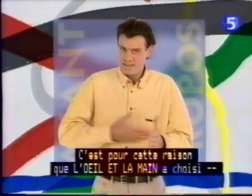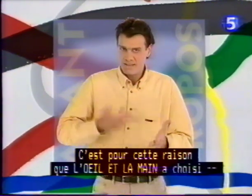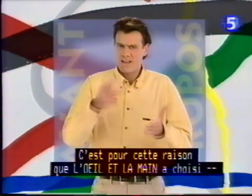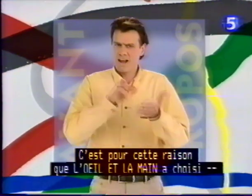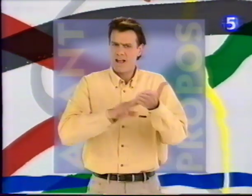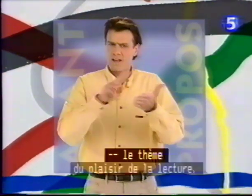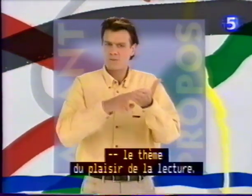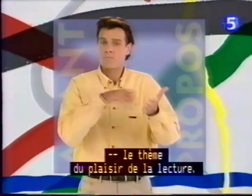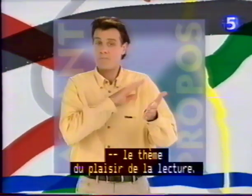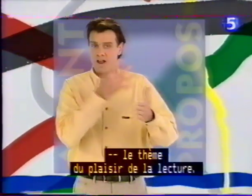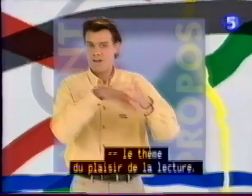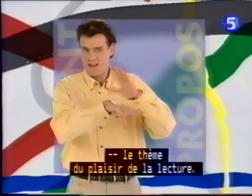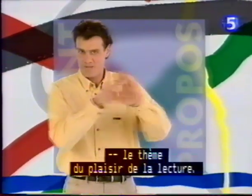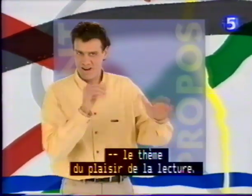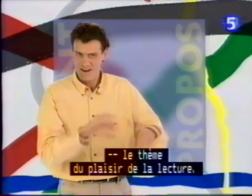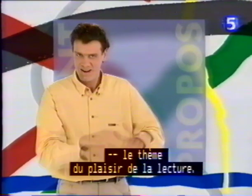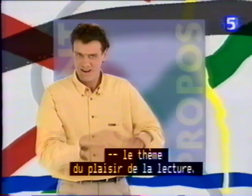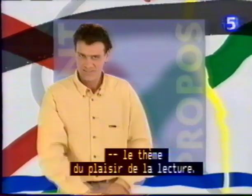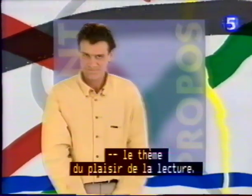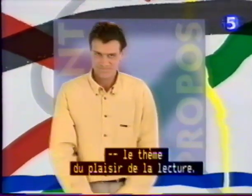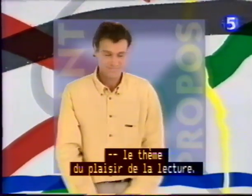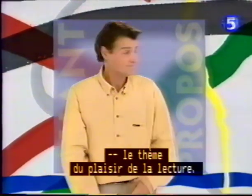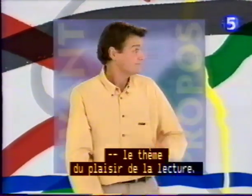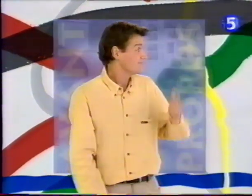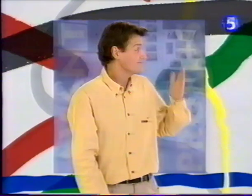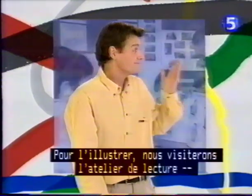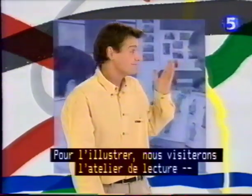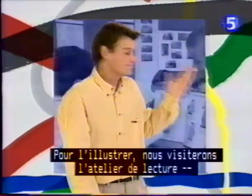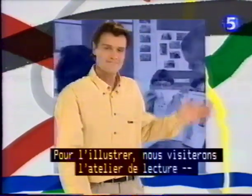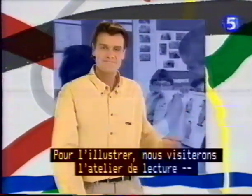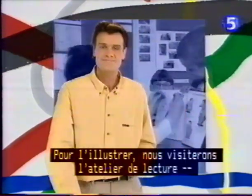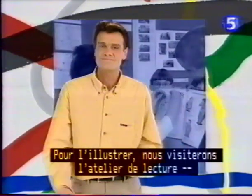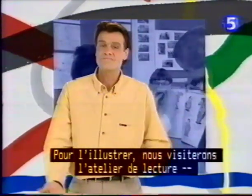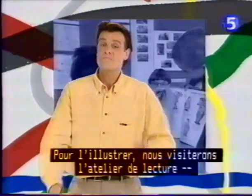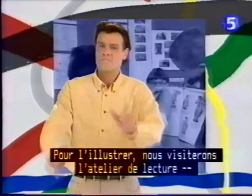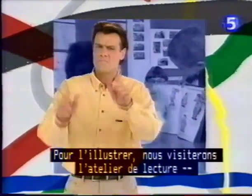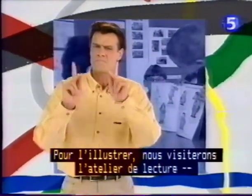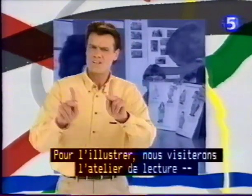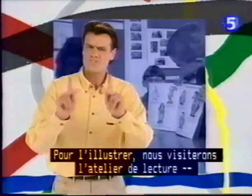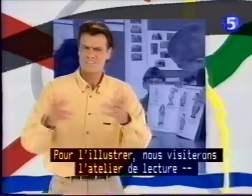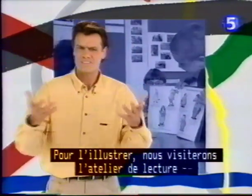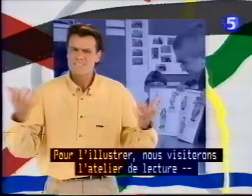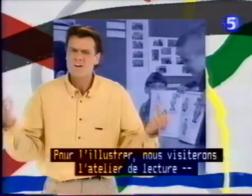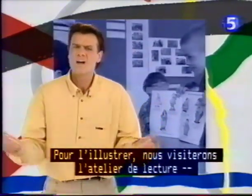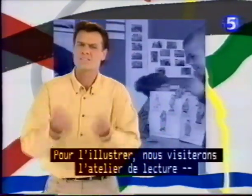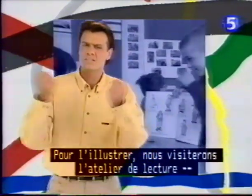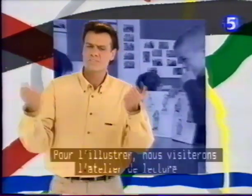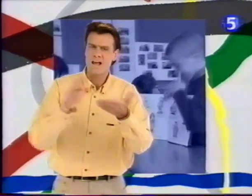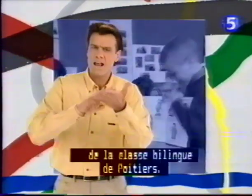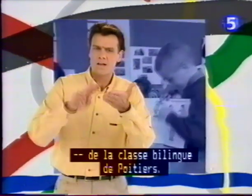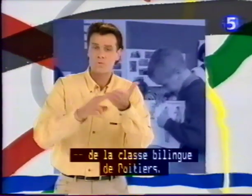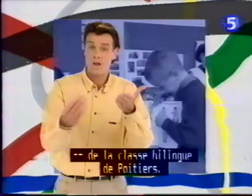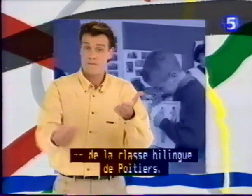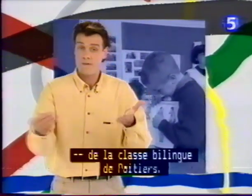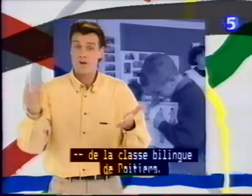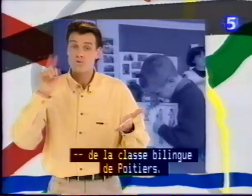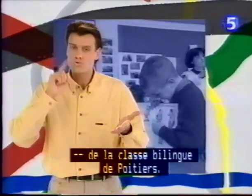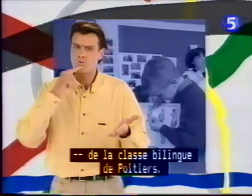a choisi le thème du plaisir de la lecture. Pour l'illustrer, nous visiterons l'atelier de lecture de la classe bilingue de Poitiers.